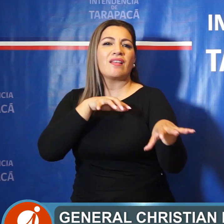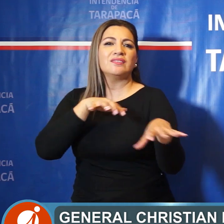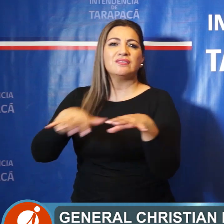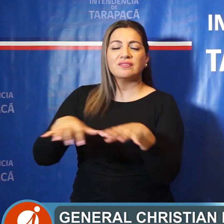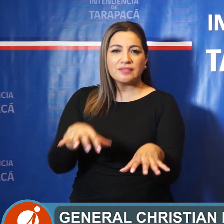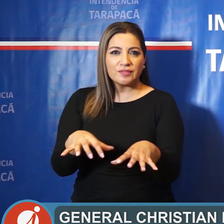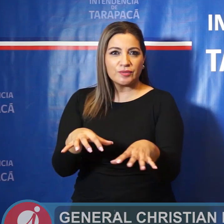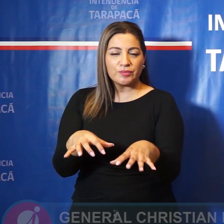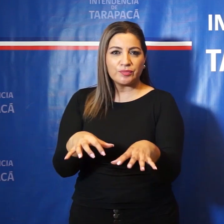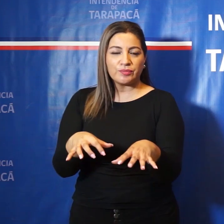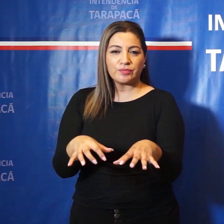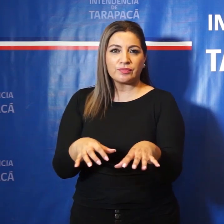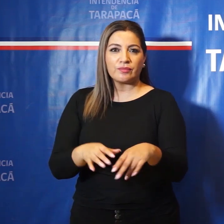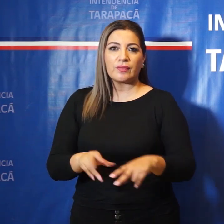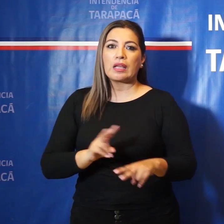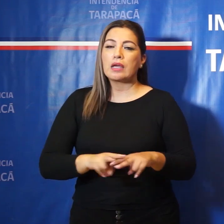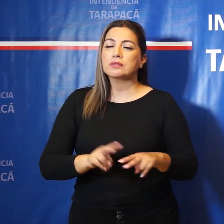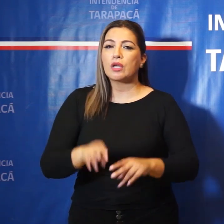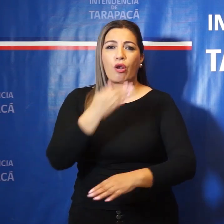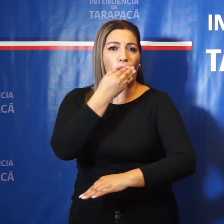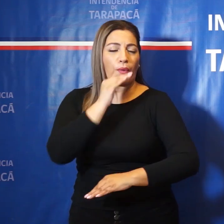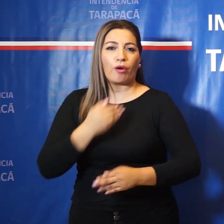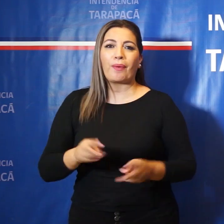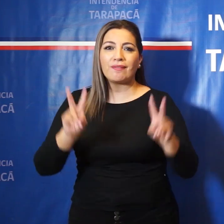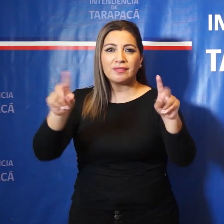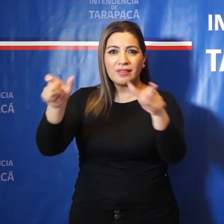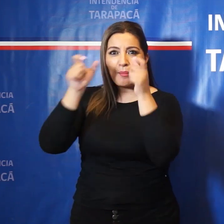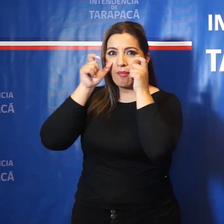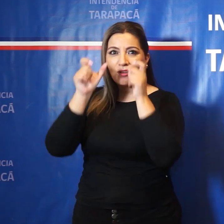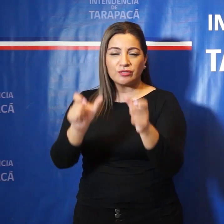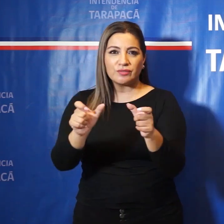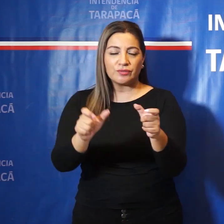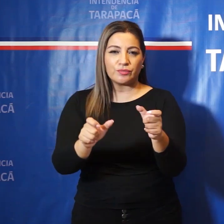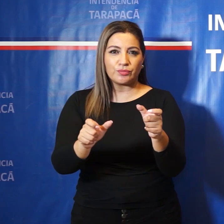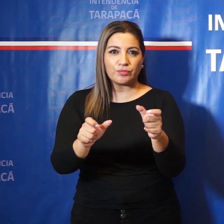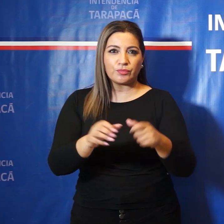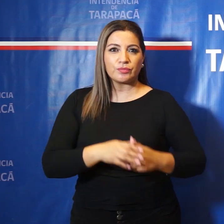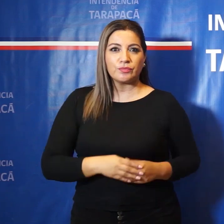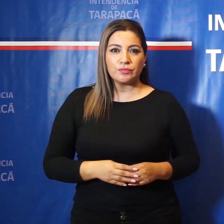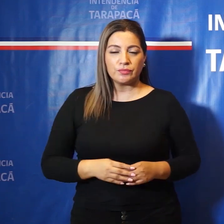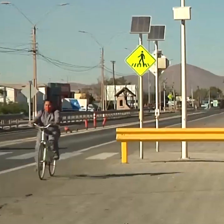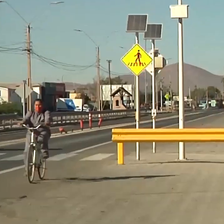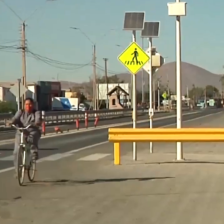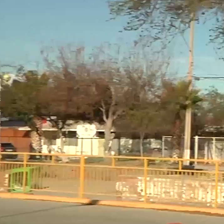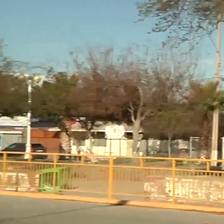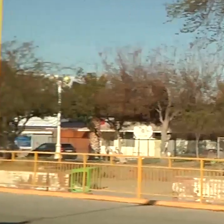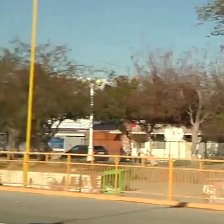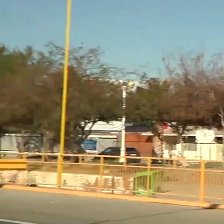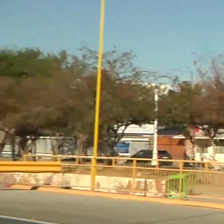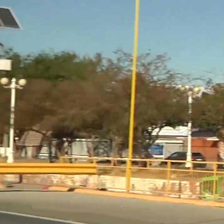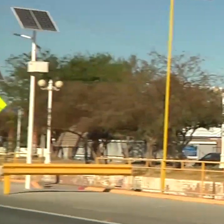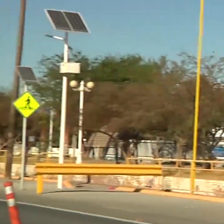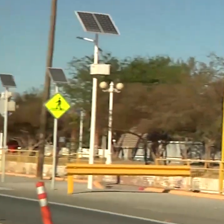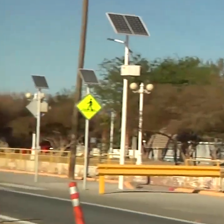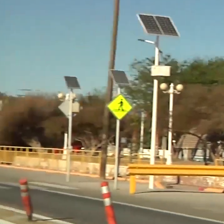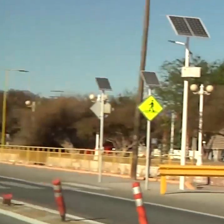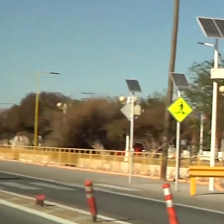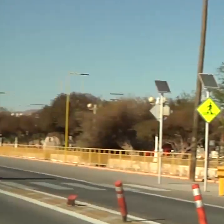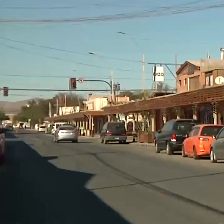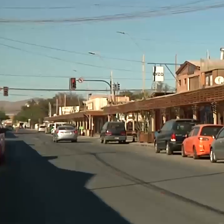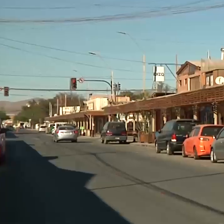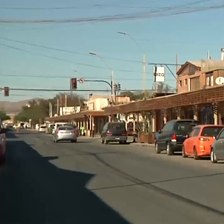función de generar las mejores condiciones para el control de evitar la propagación del